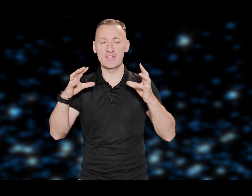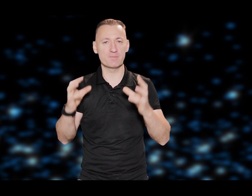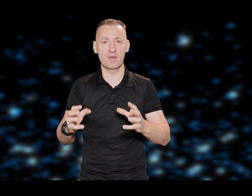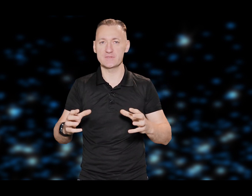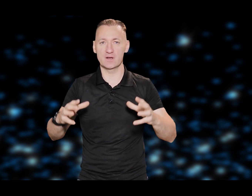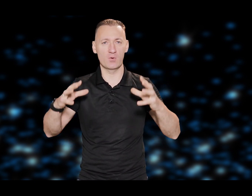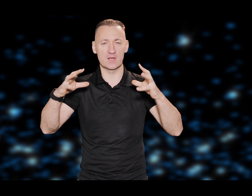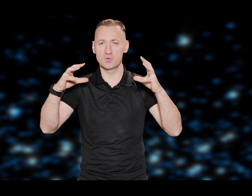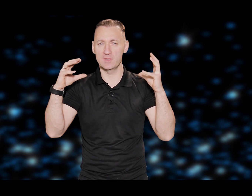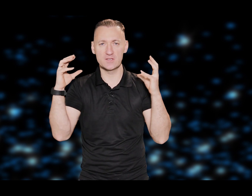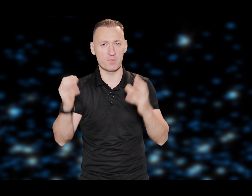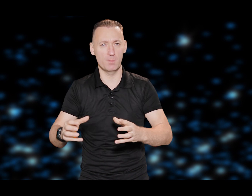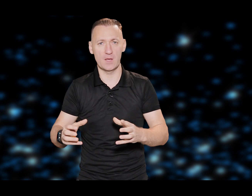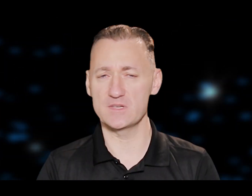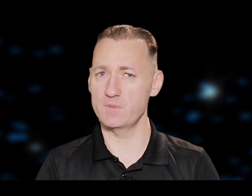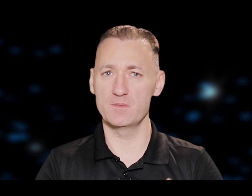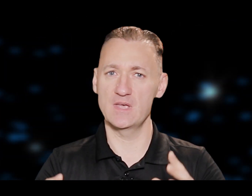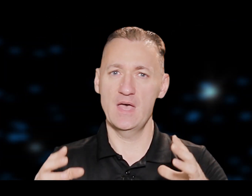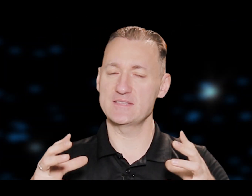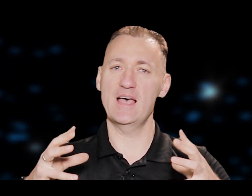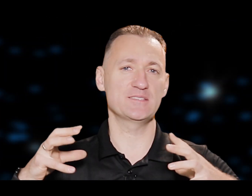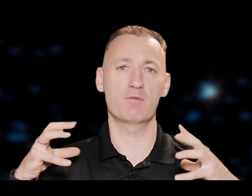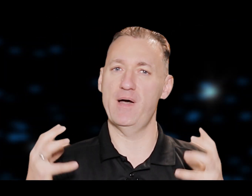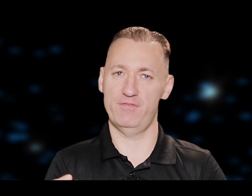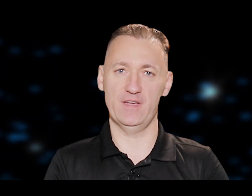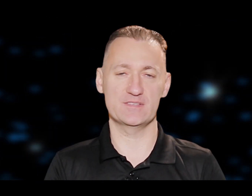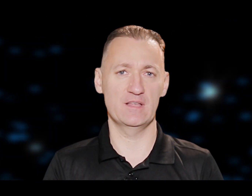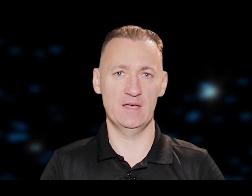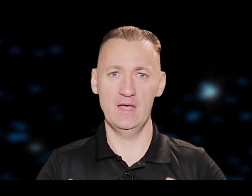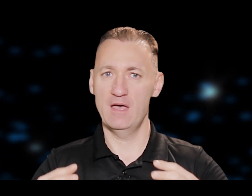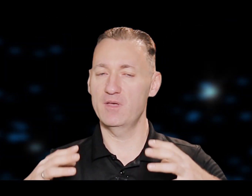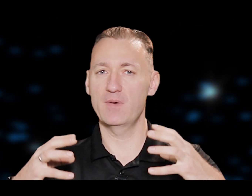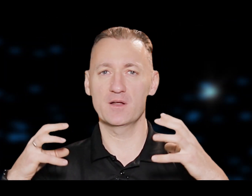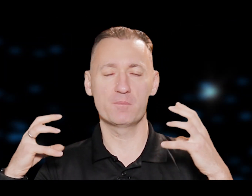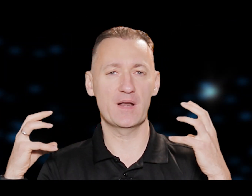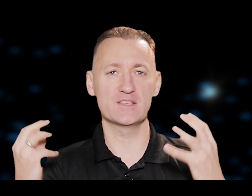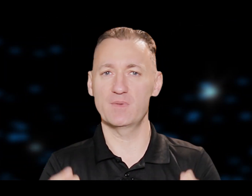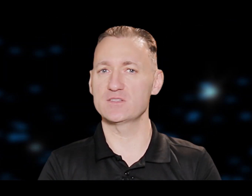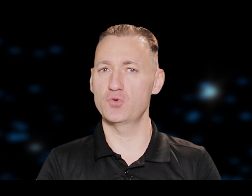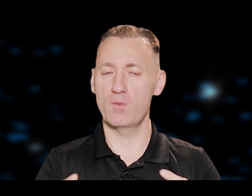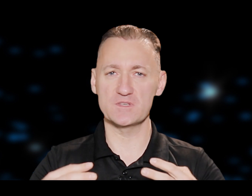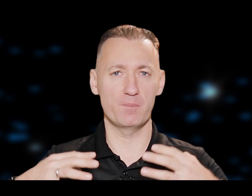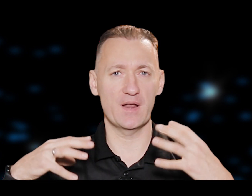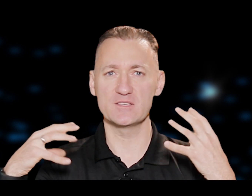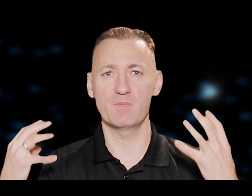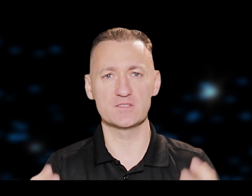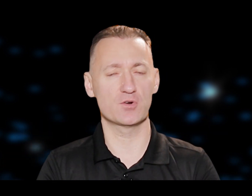iespējams ir kaut kāds ļoti liels problēmas. Iespējams, es neesmu tik perfekts. Nē, vienmēr ir pareizs manas domas, ir pareizs manas